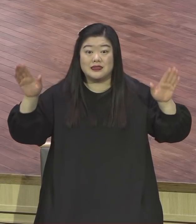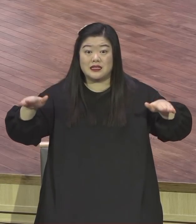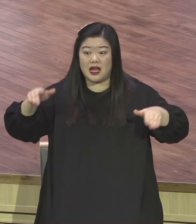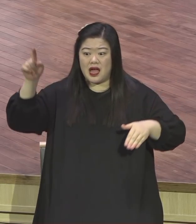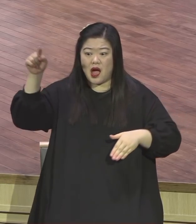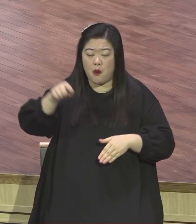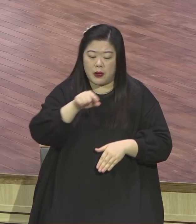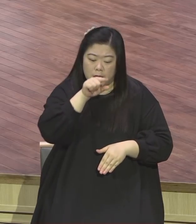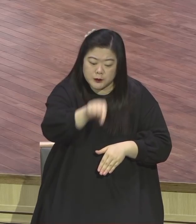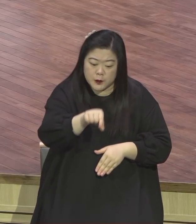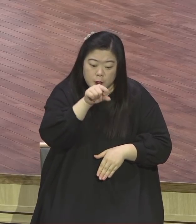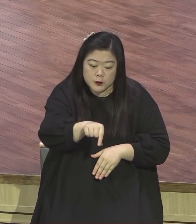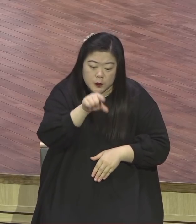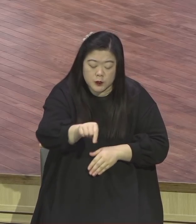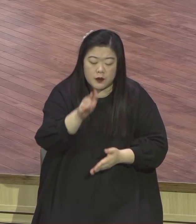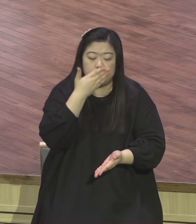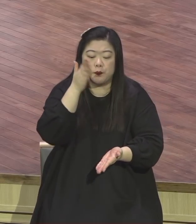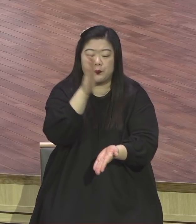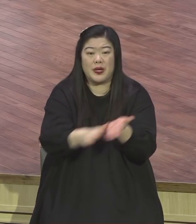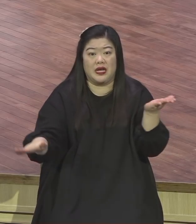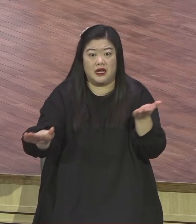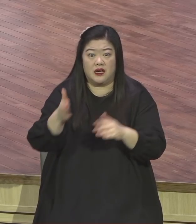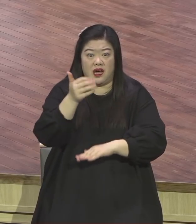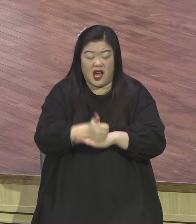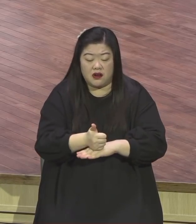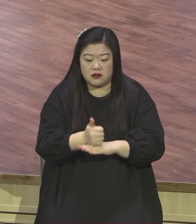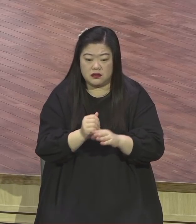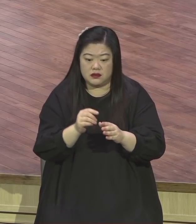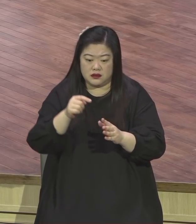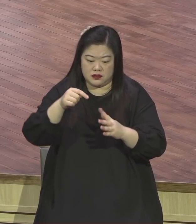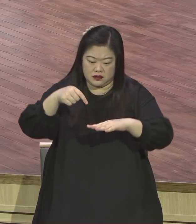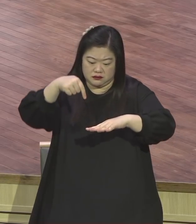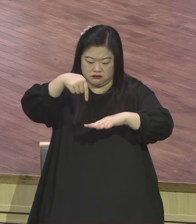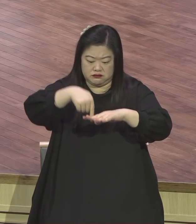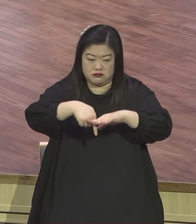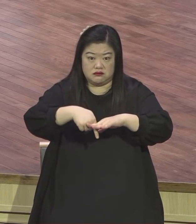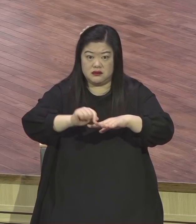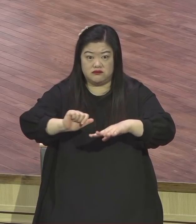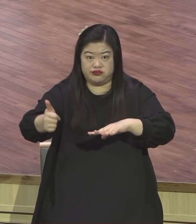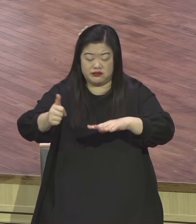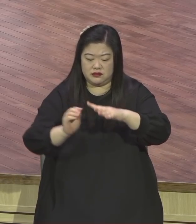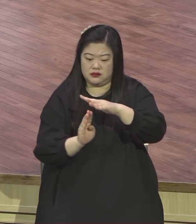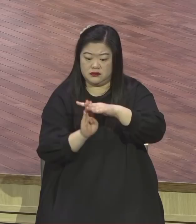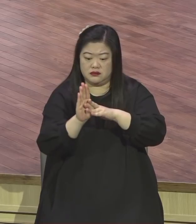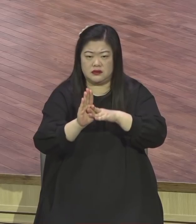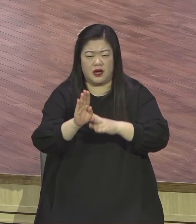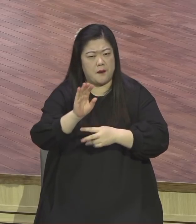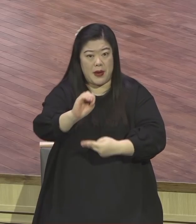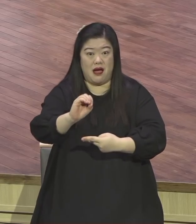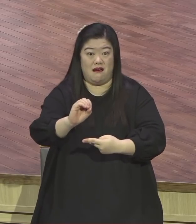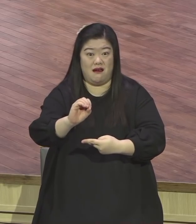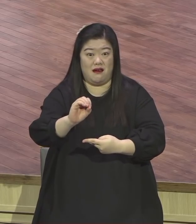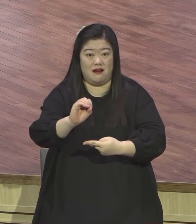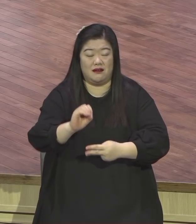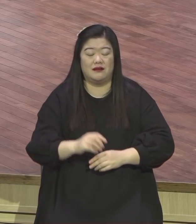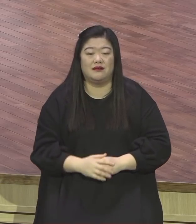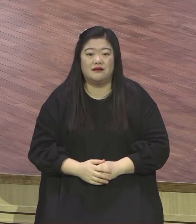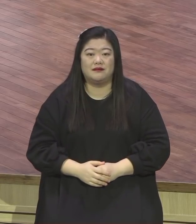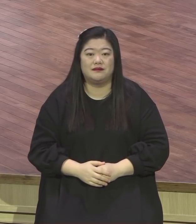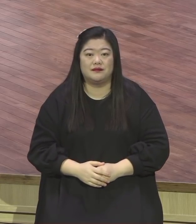신은 신인데 결실을 못 맺었다. 예수님께서는 본문 19절에 길가와 같은 마음밭이 어떤